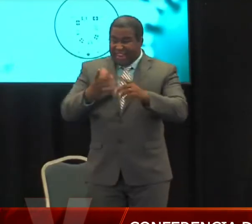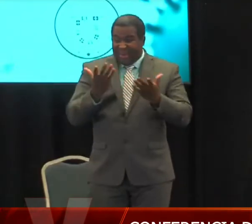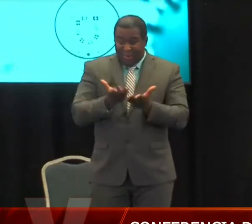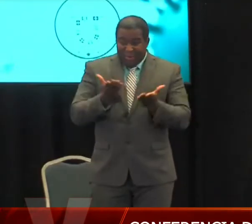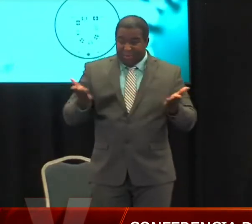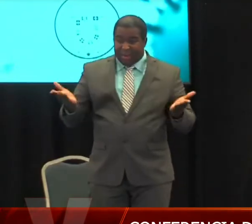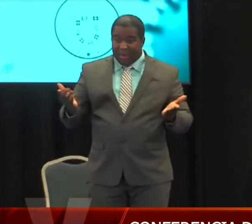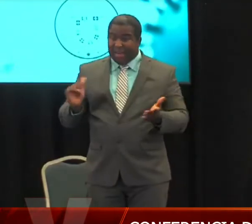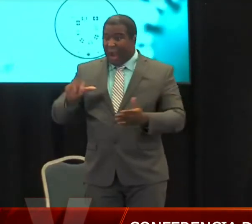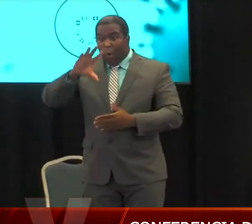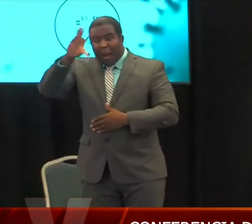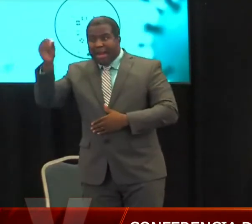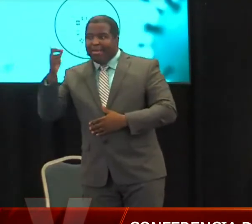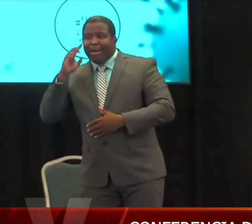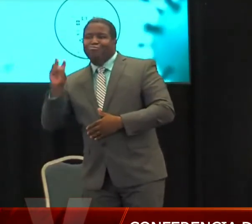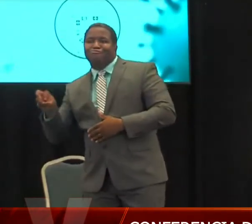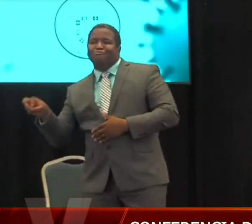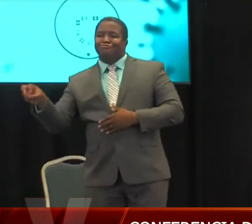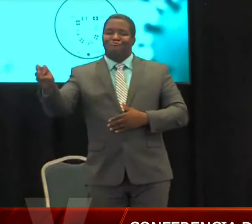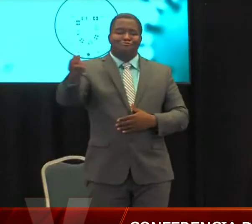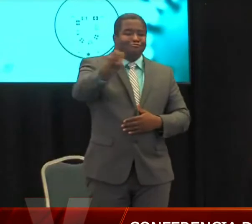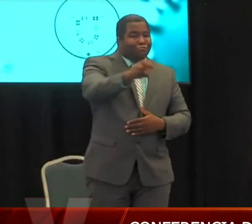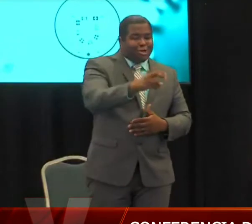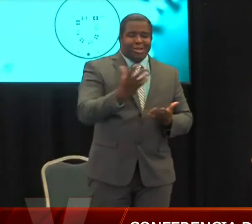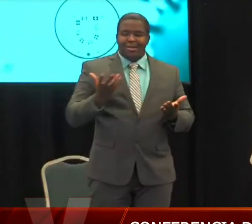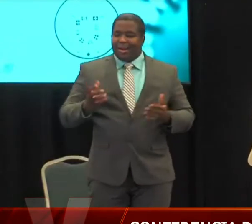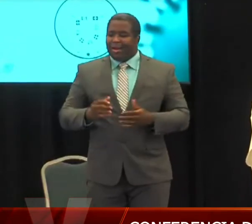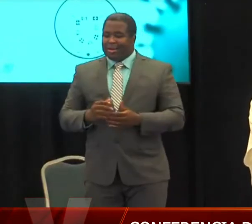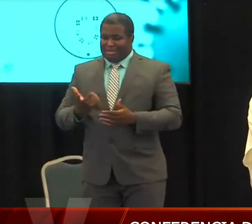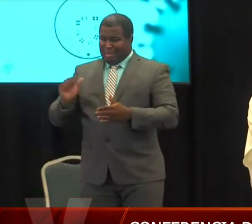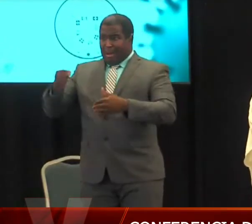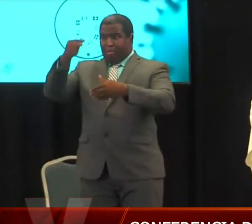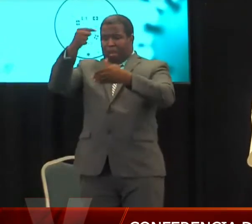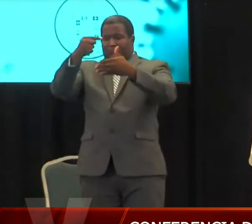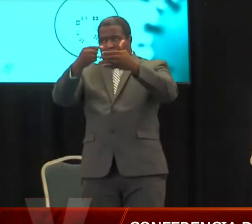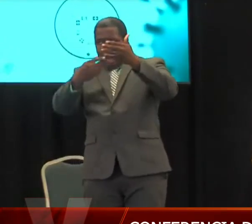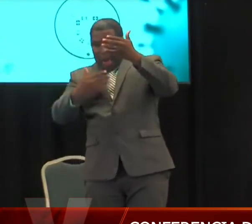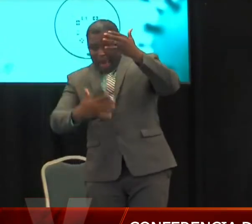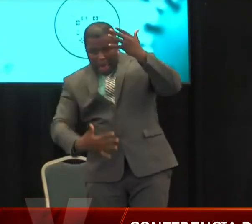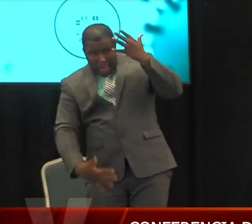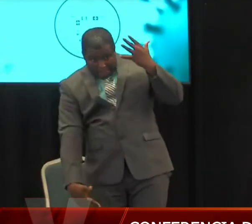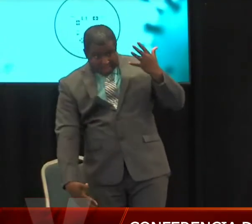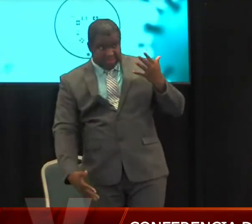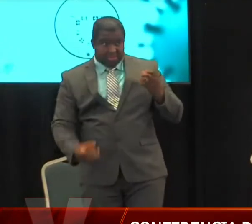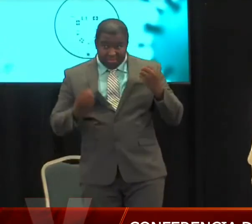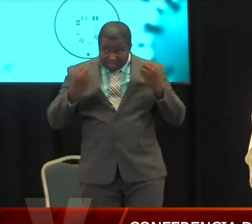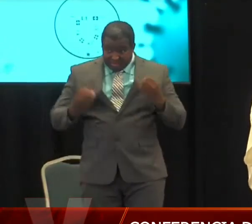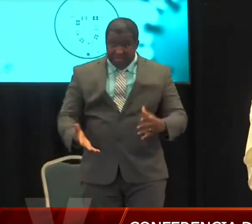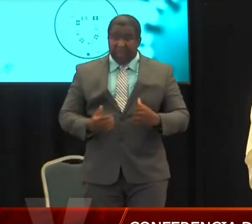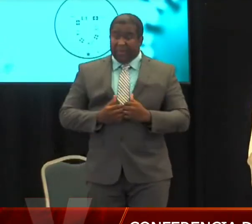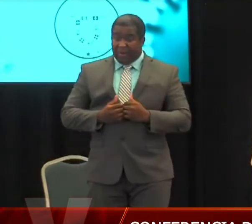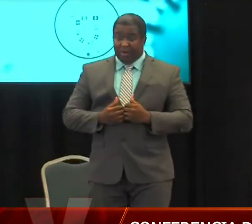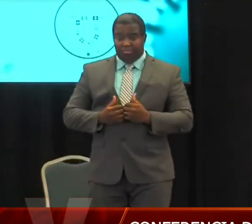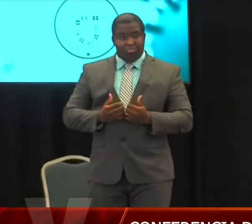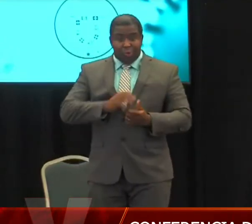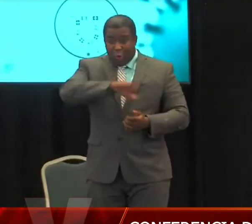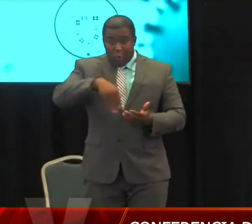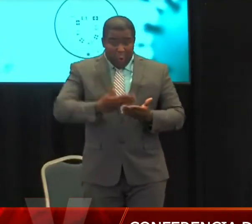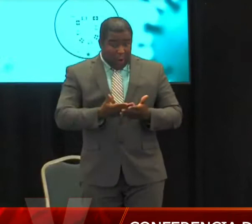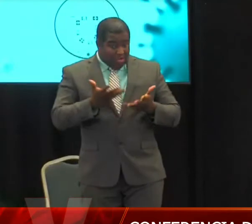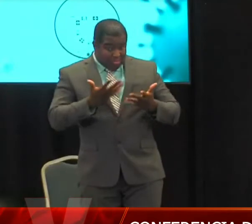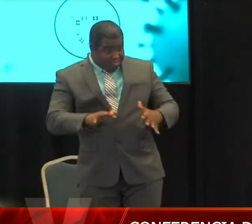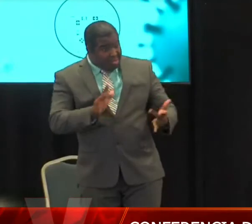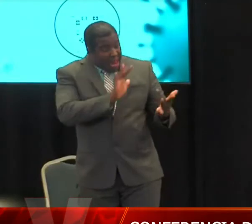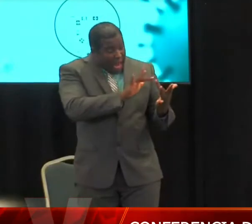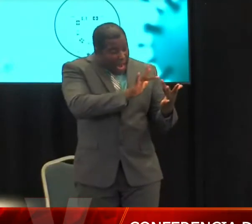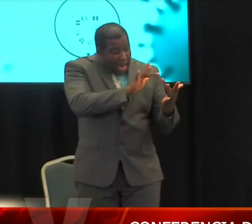Industriales, Centro Unido de Tallistas, en fin, básicamente todas las asociaciones tienen puertas abiertas con este servidor, con el Secretario de